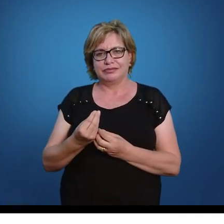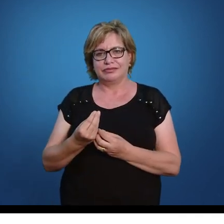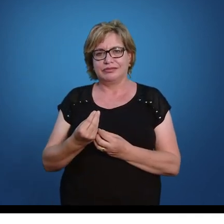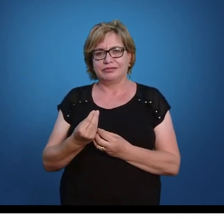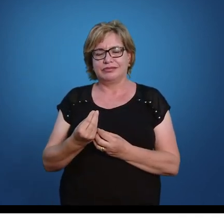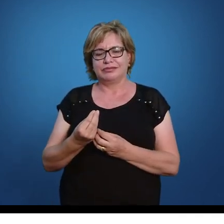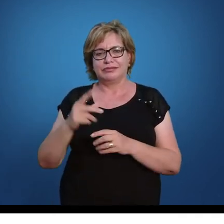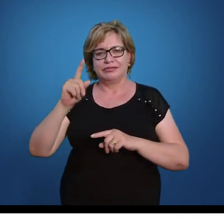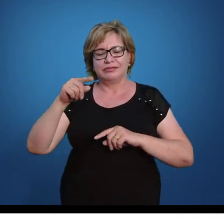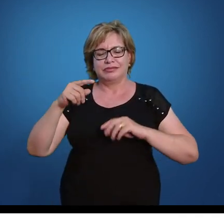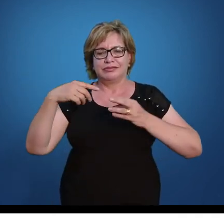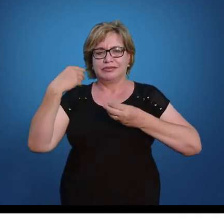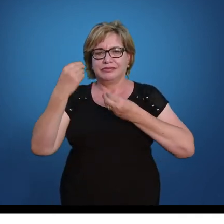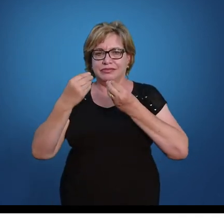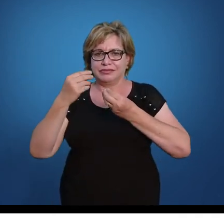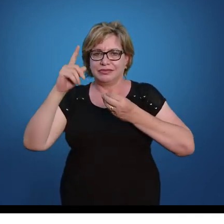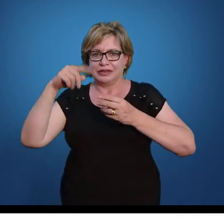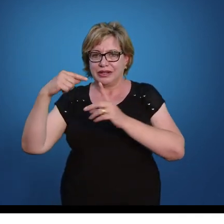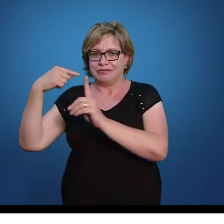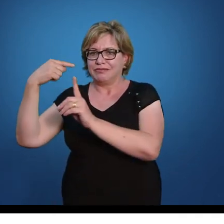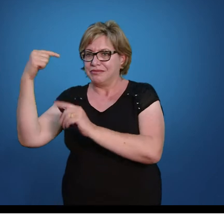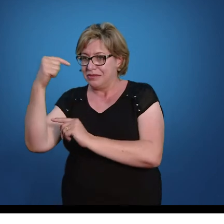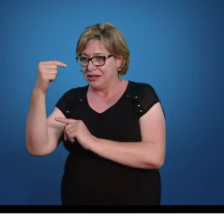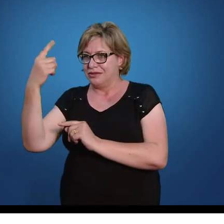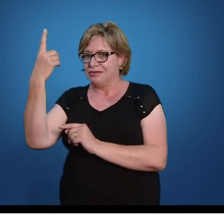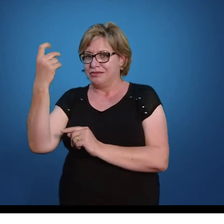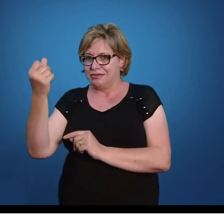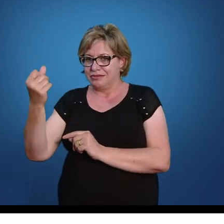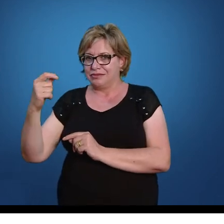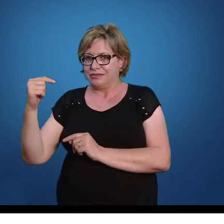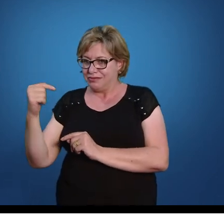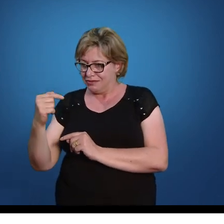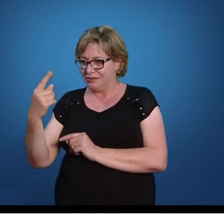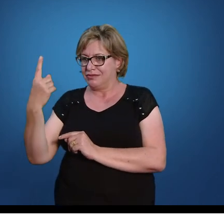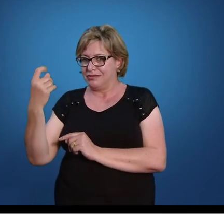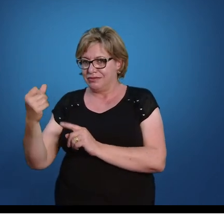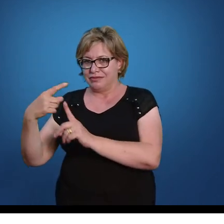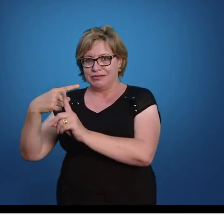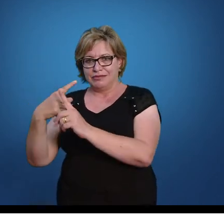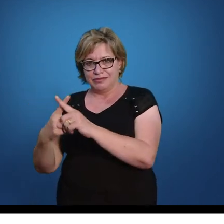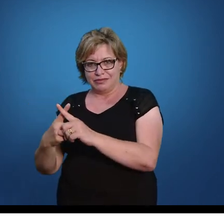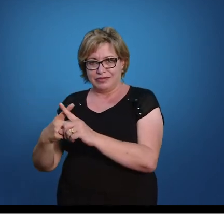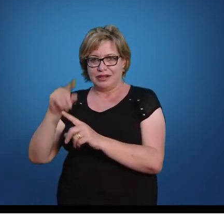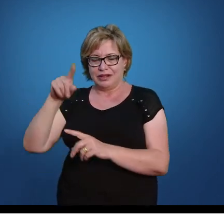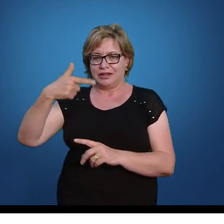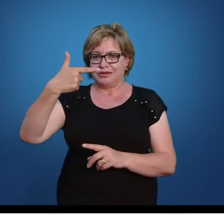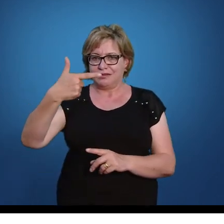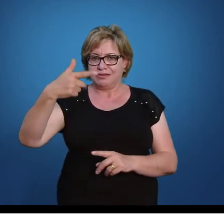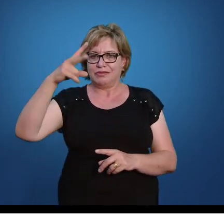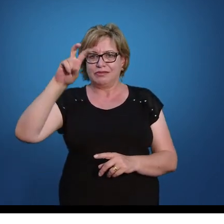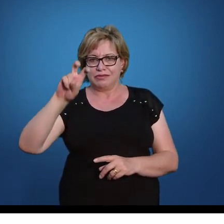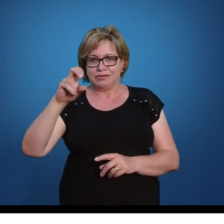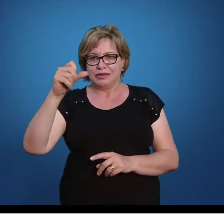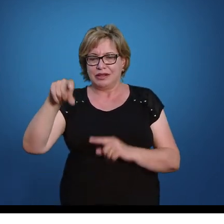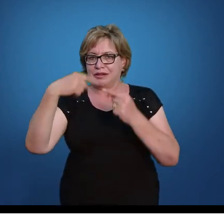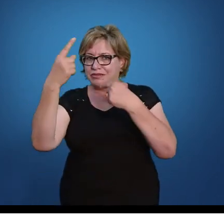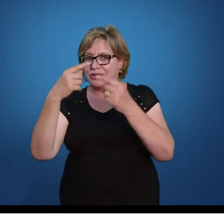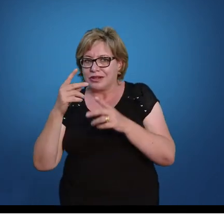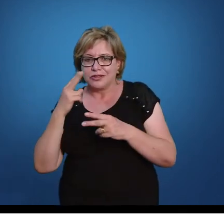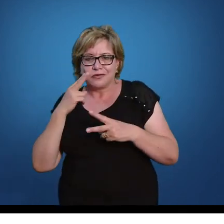vezes menos 16. Isso vai me dar 256. Aí depois vocês conferem isso lá na